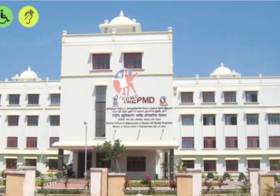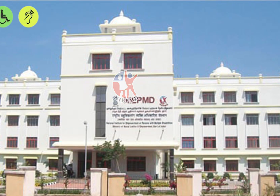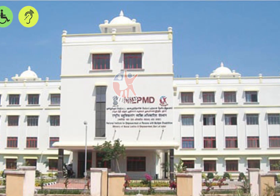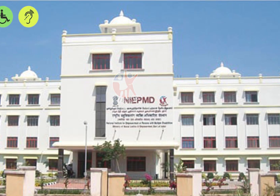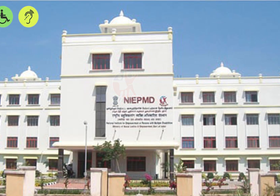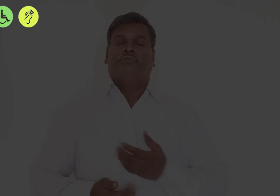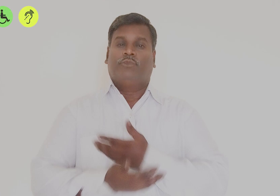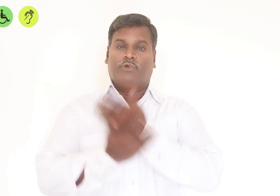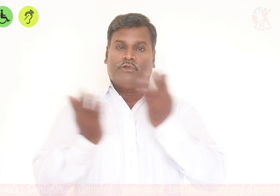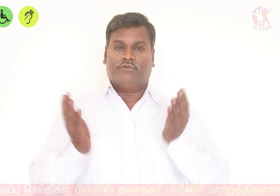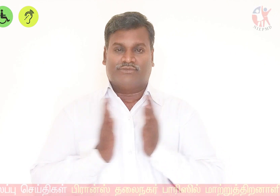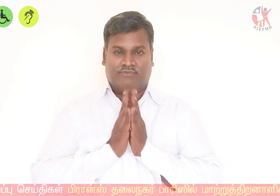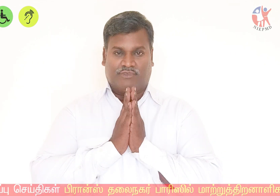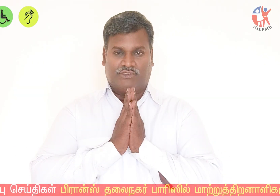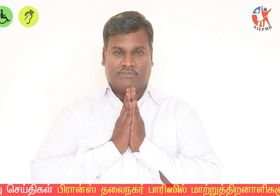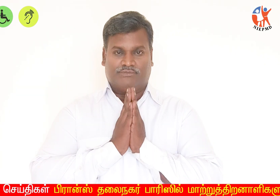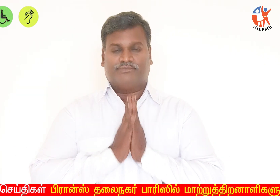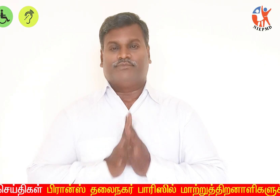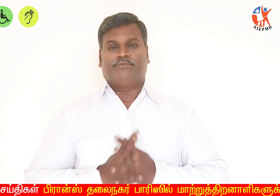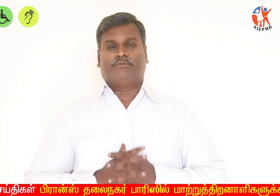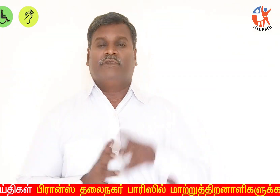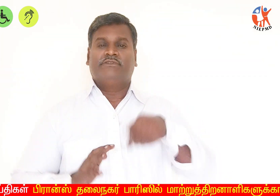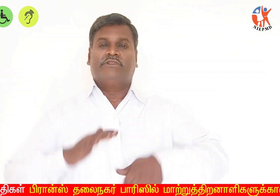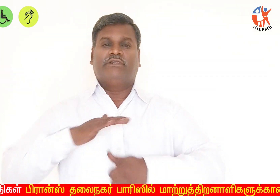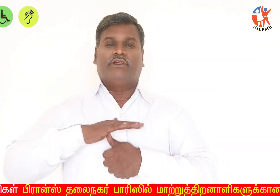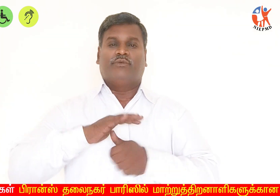அணை வருக்கும் வளக்கம் இன்றிய தலைப்டு சேரியர்